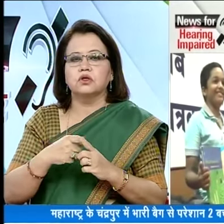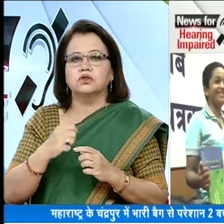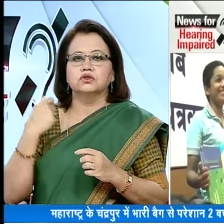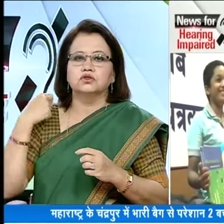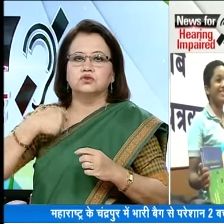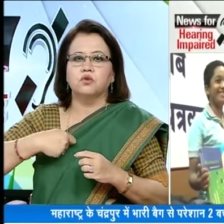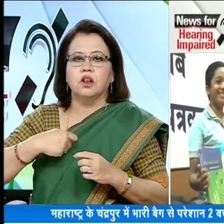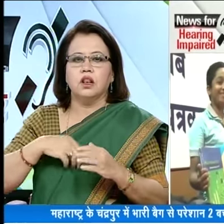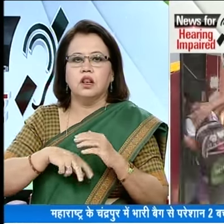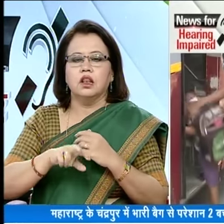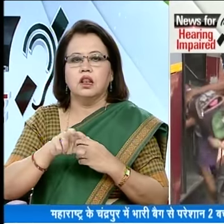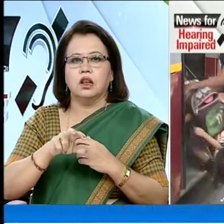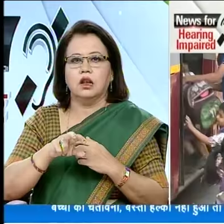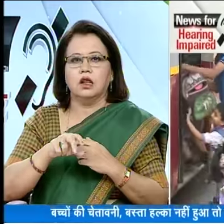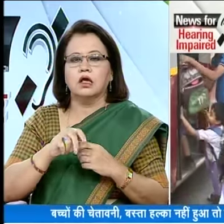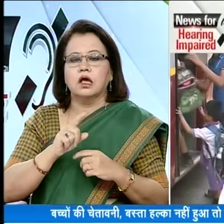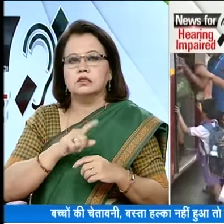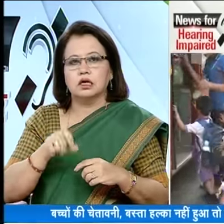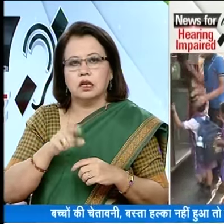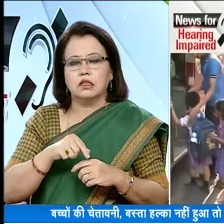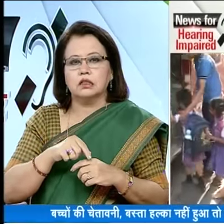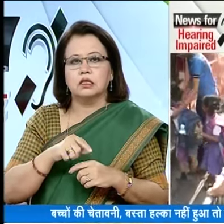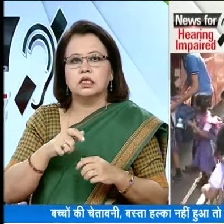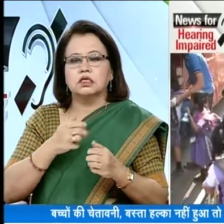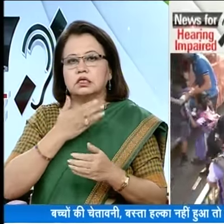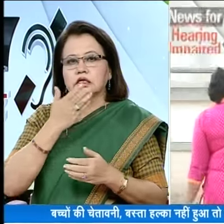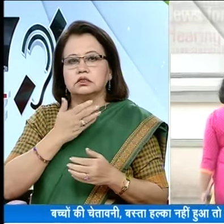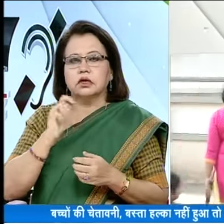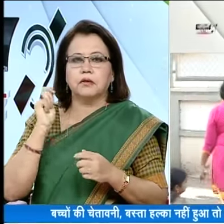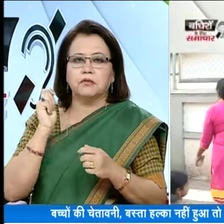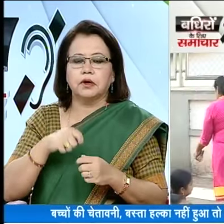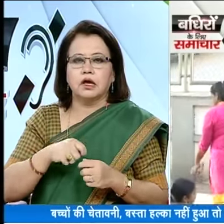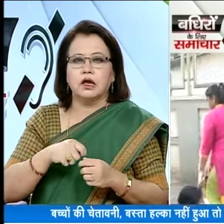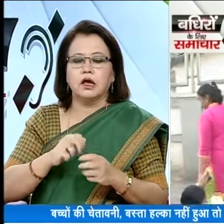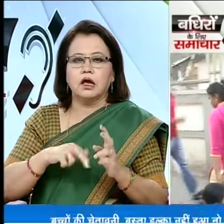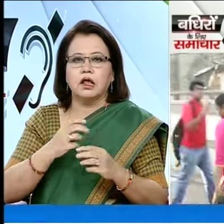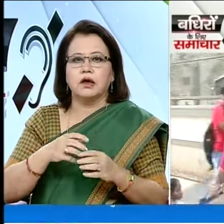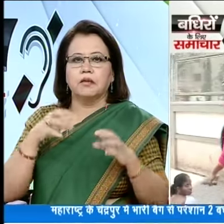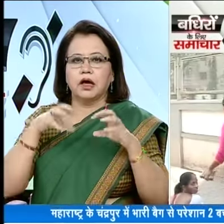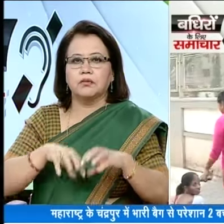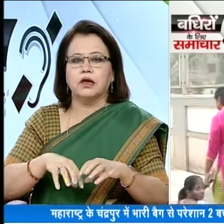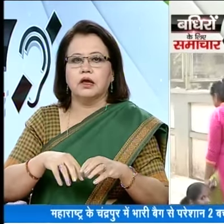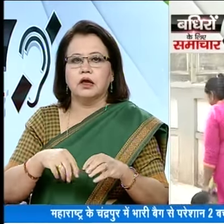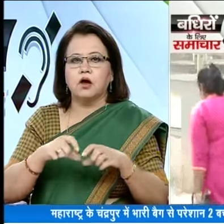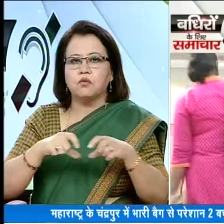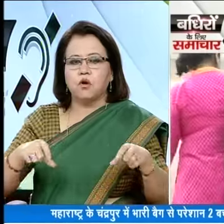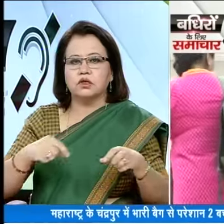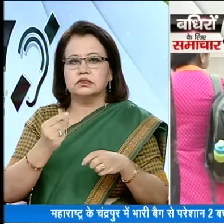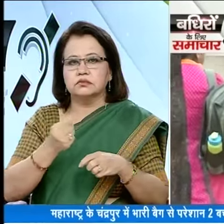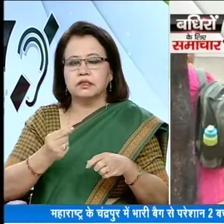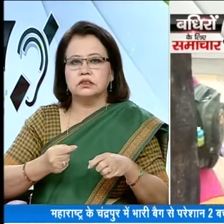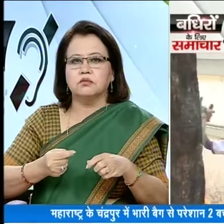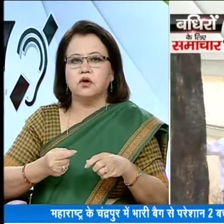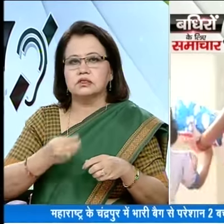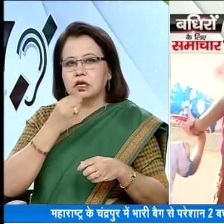स्कूल ले जानी पड़ती है ऐसा ना करने पर टीचर्स पिटाई करते हैं इसके लावा बैग में कमपास, बॉक्स,